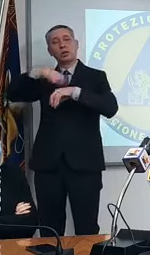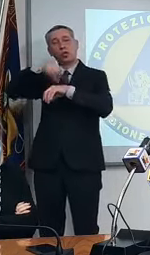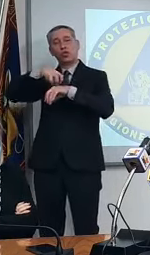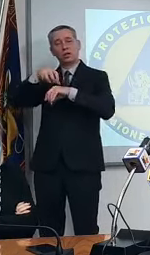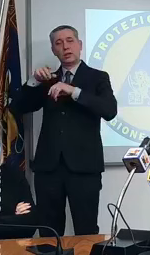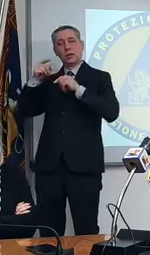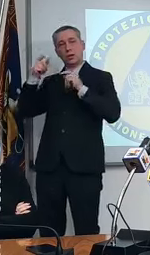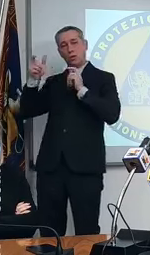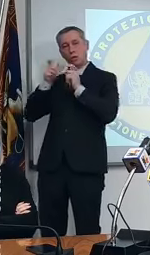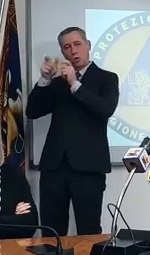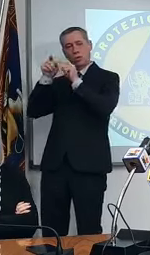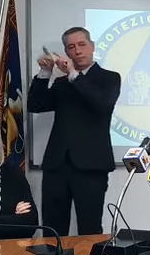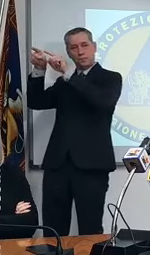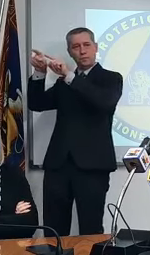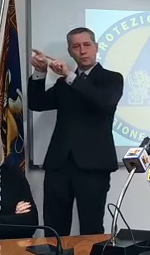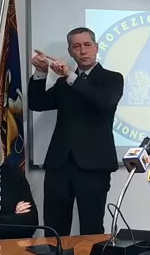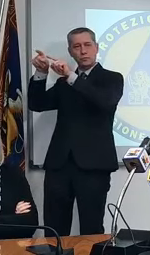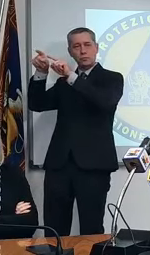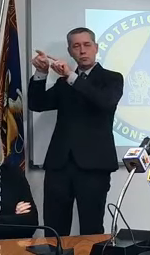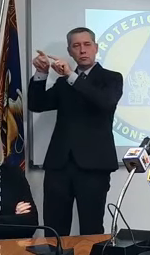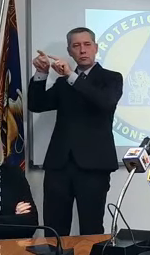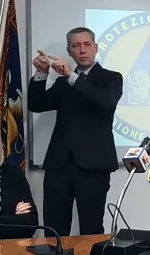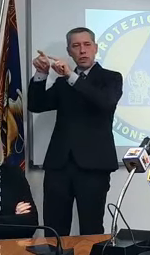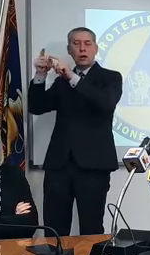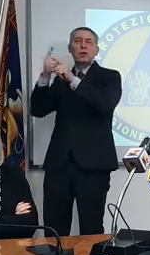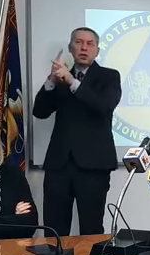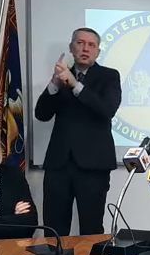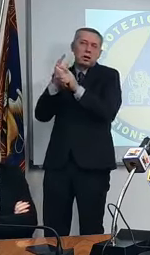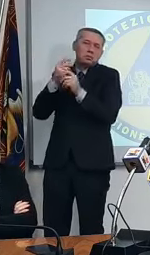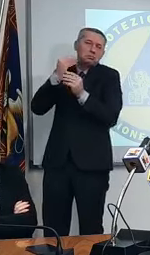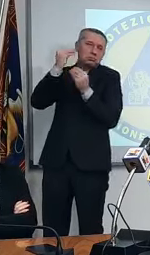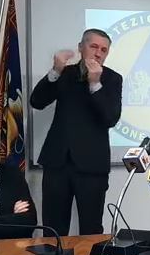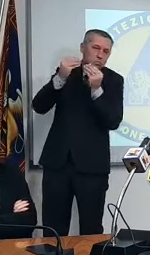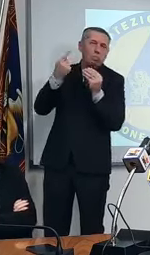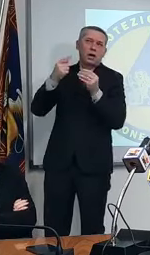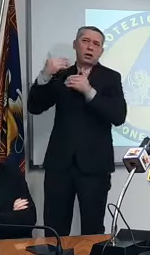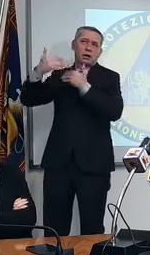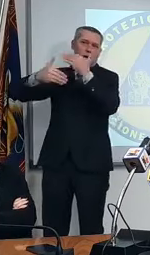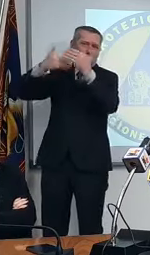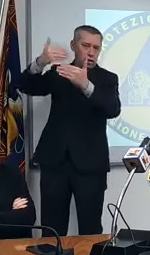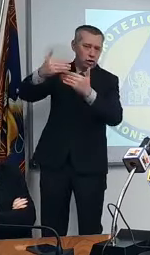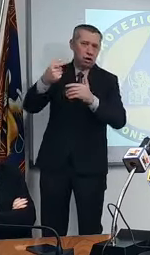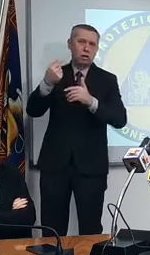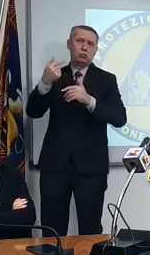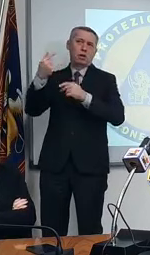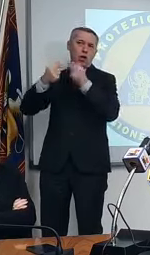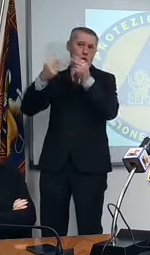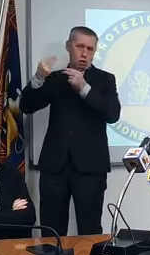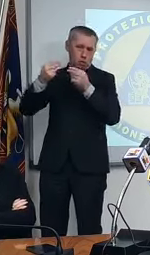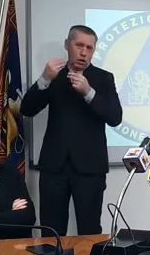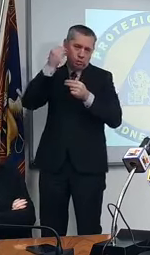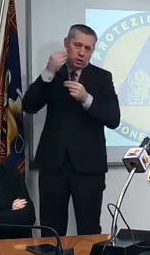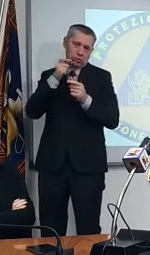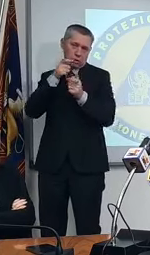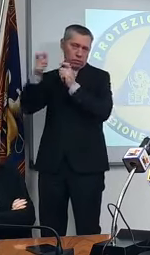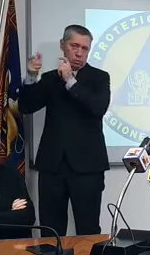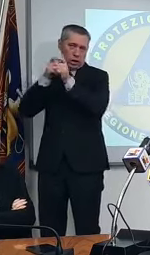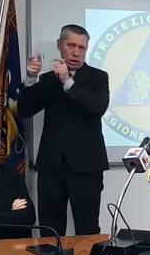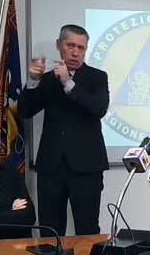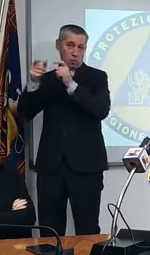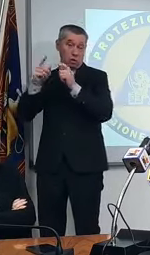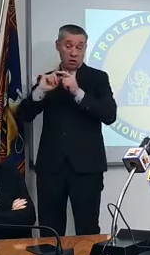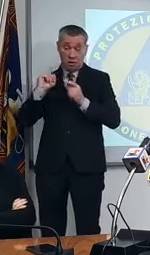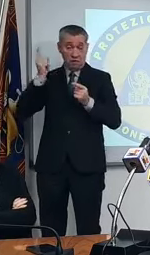fund e si parli anche di prospettive per la crescita e per l'economia ad oggi non c'è una richiesta